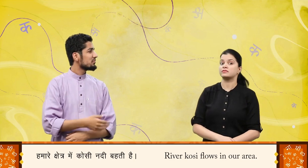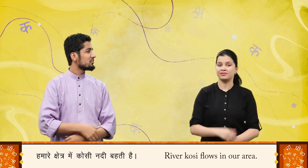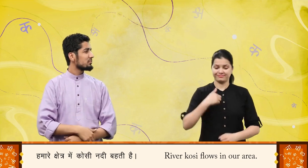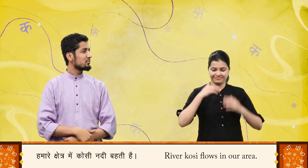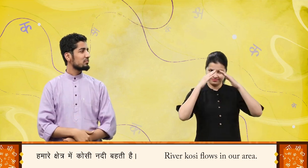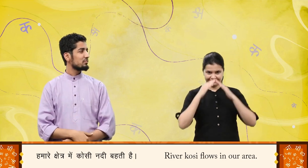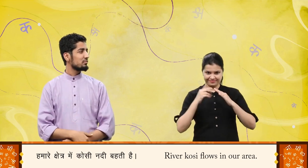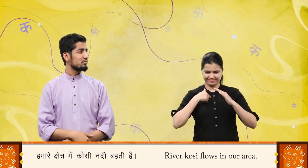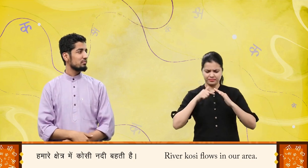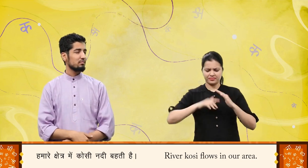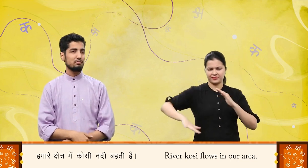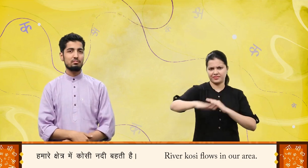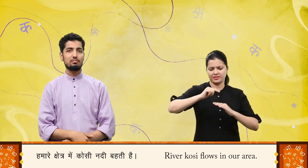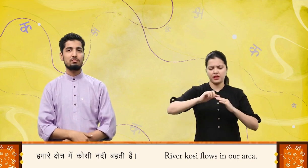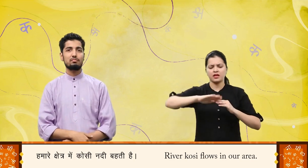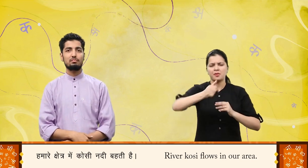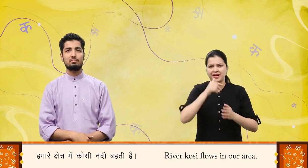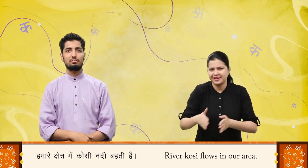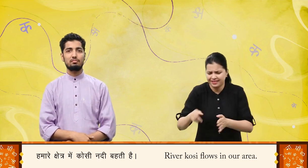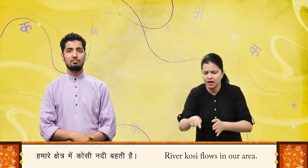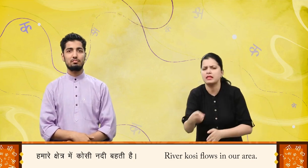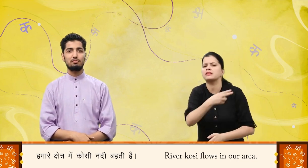हमारे क्षेत्र में को सी नदी बहती है?